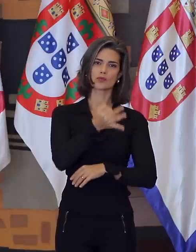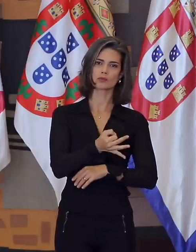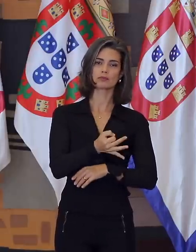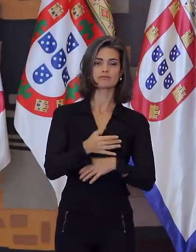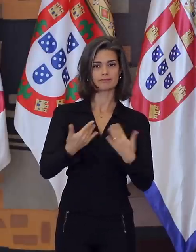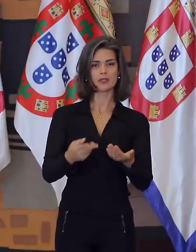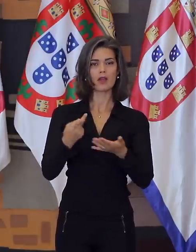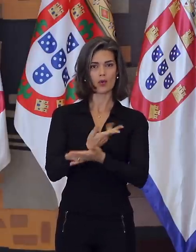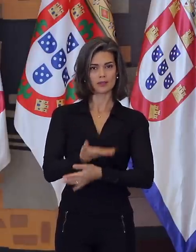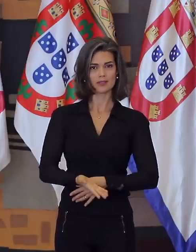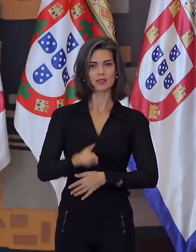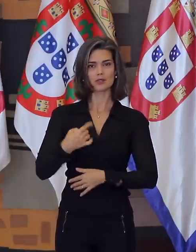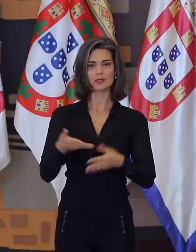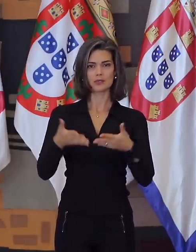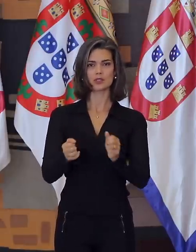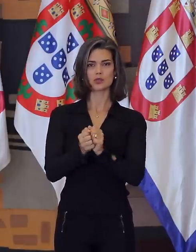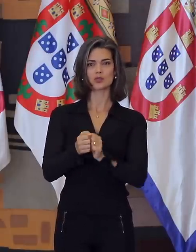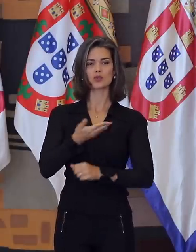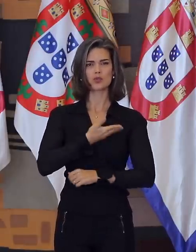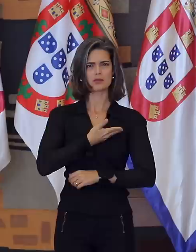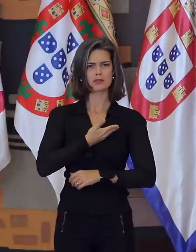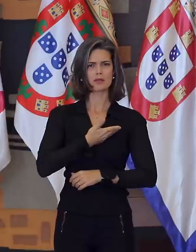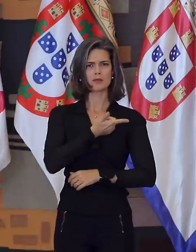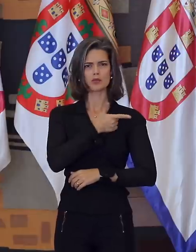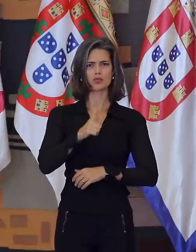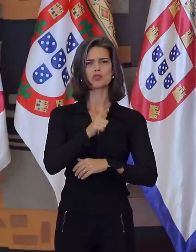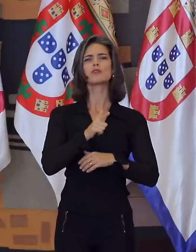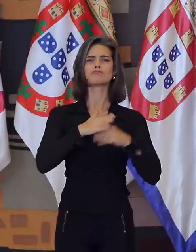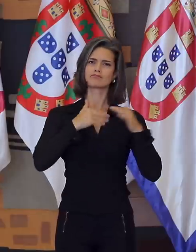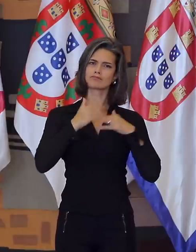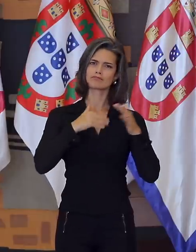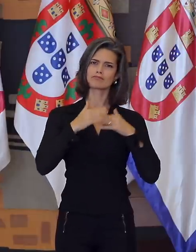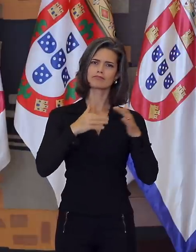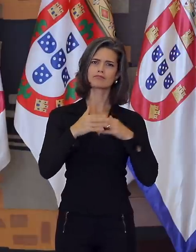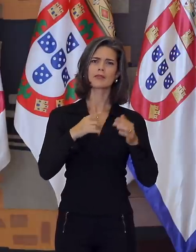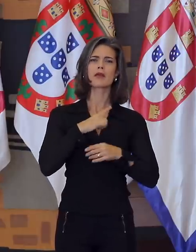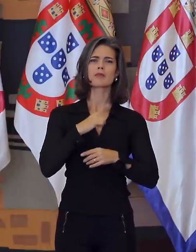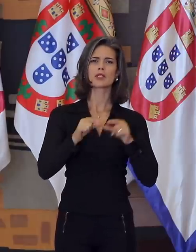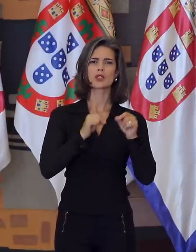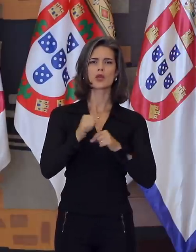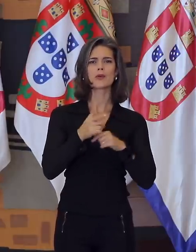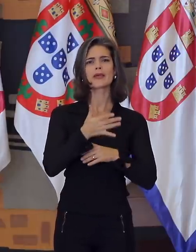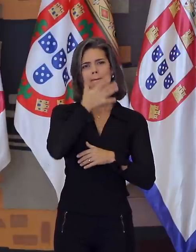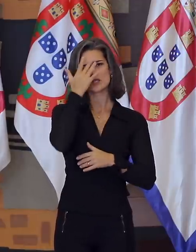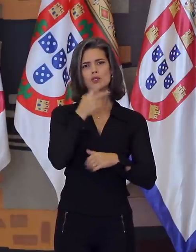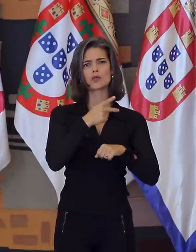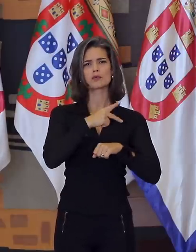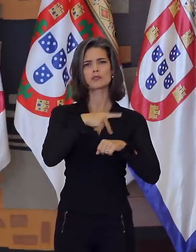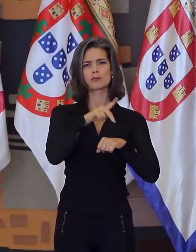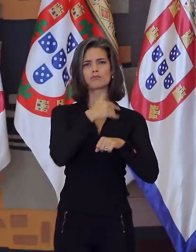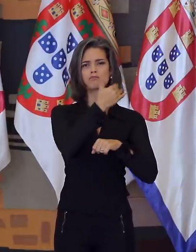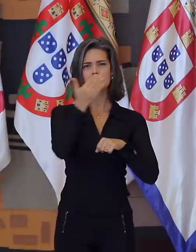fizemos. Participamos, juntamente de nossos colegas de carreira, do processo de repatriação de nacionais impedidos de voltar ao